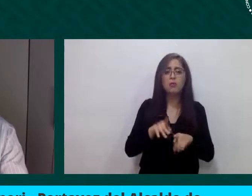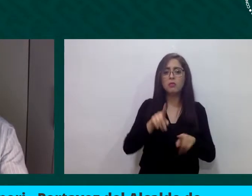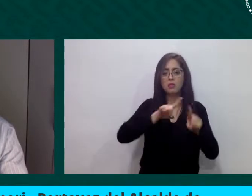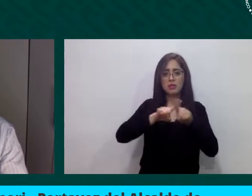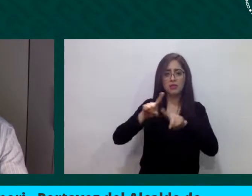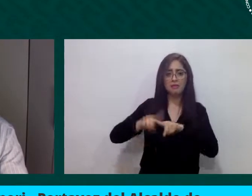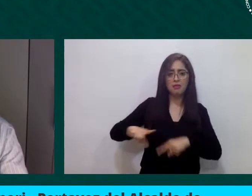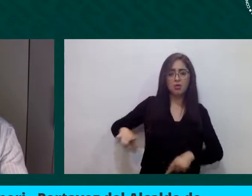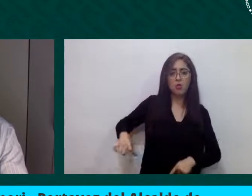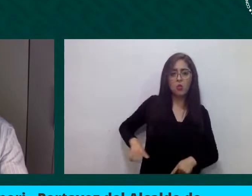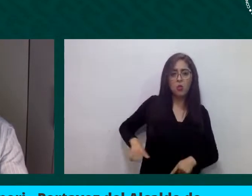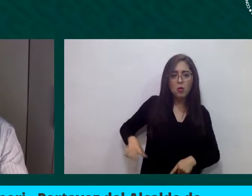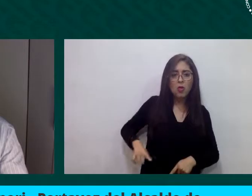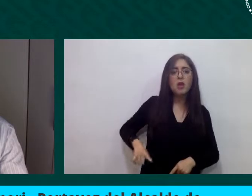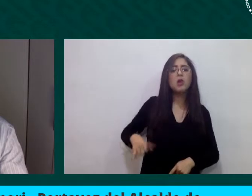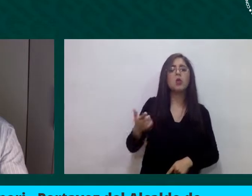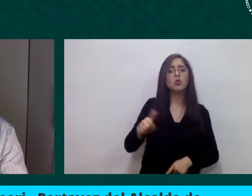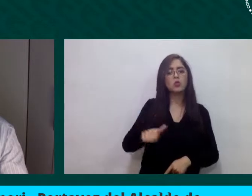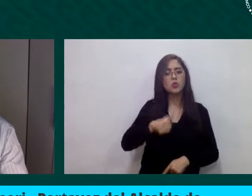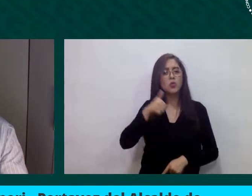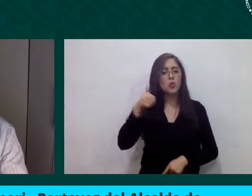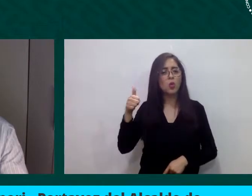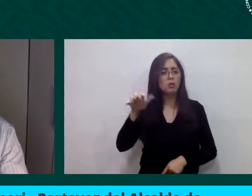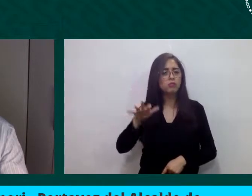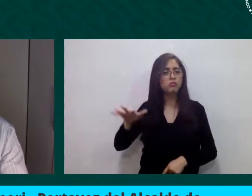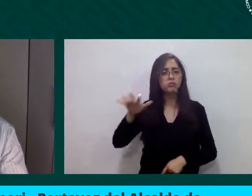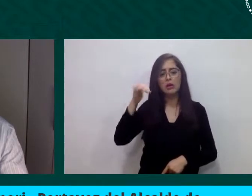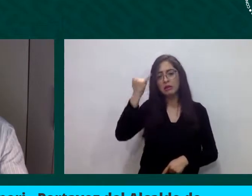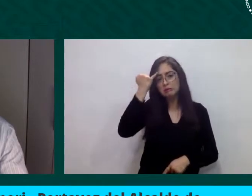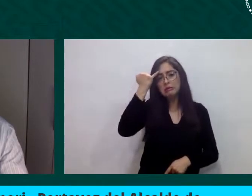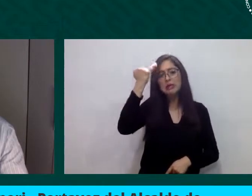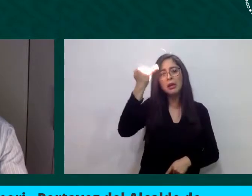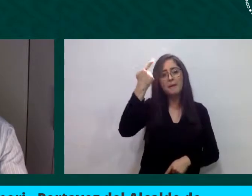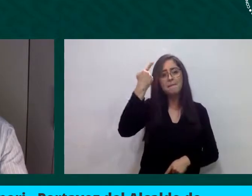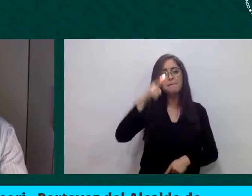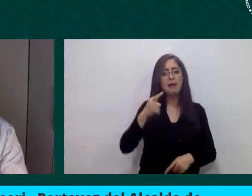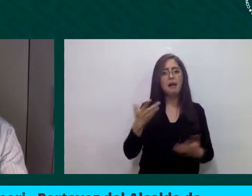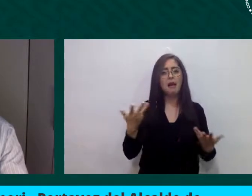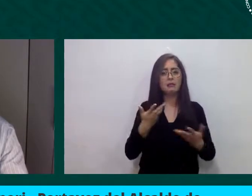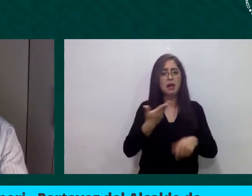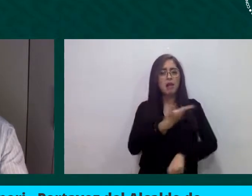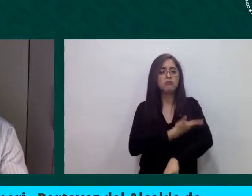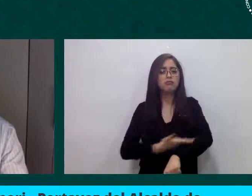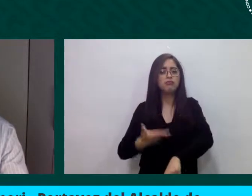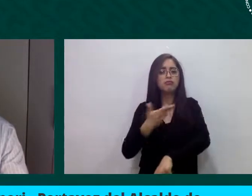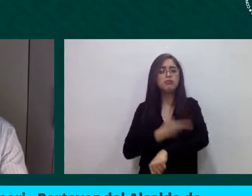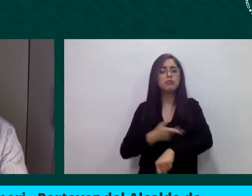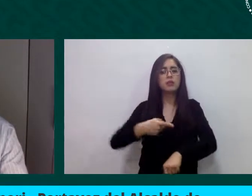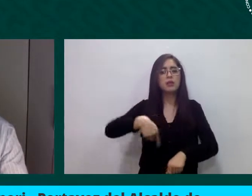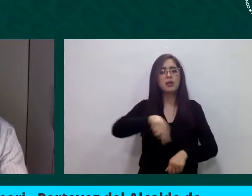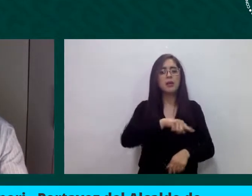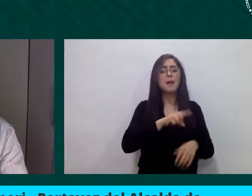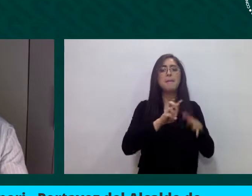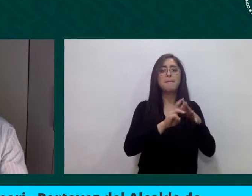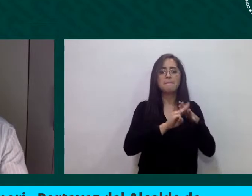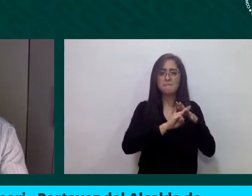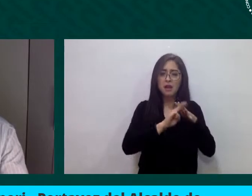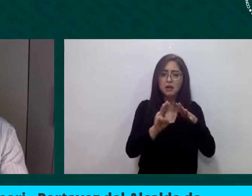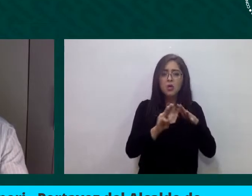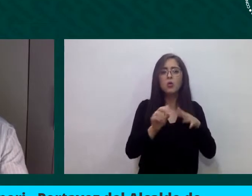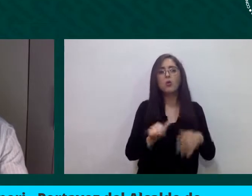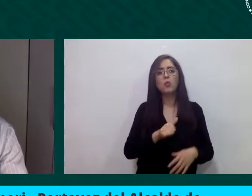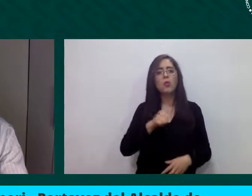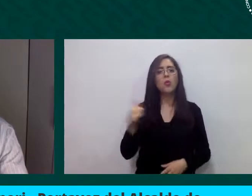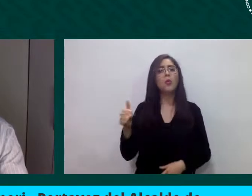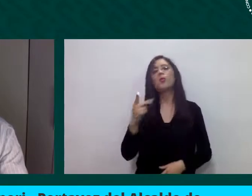se proponen gestionar los flujos migratorios y las políticas que se adoptarán en materia de acogida,